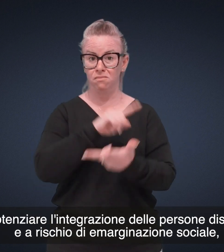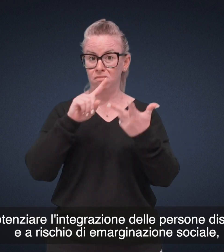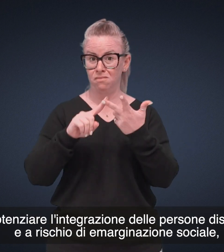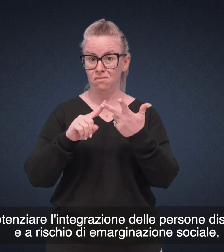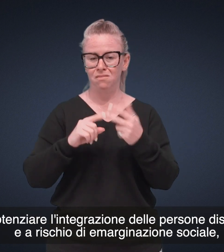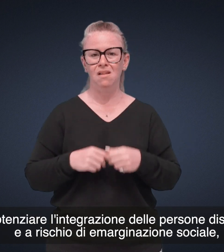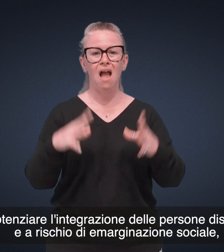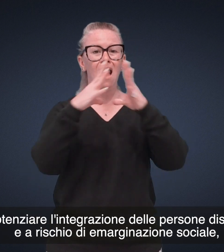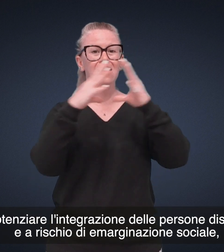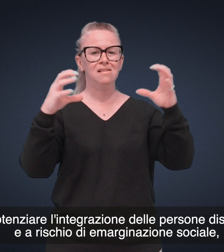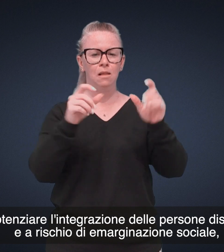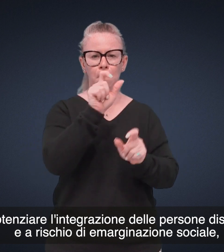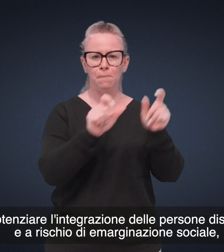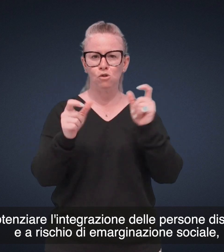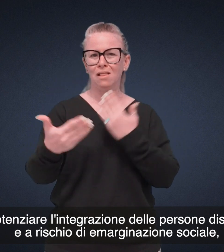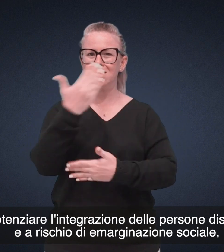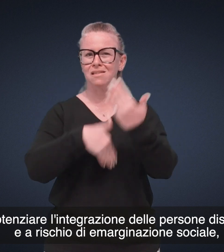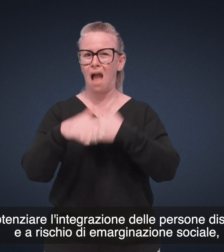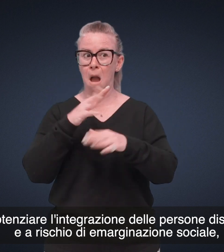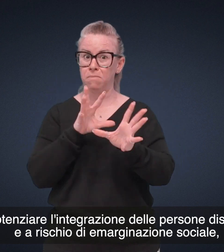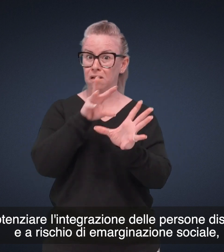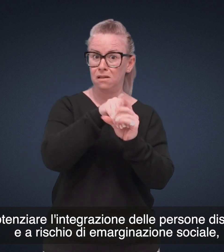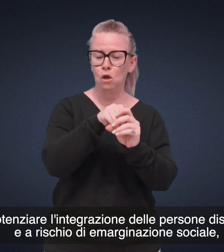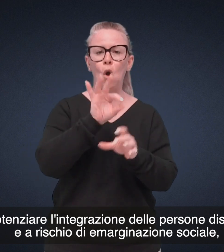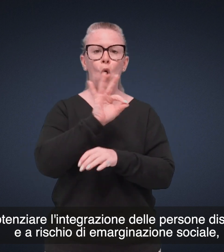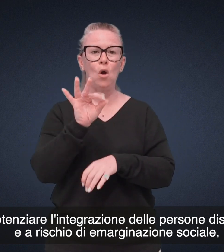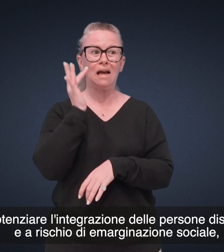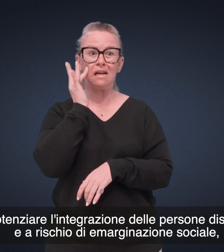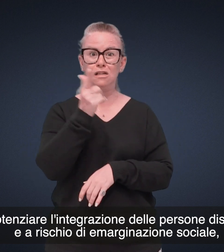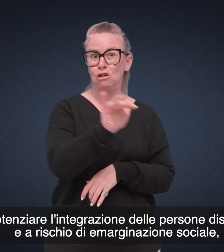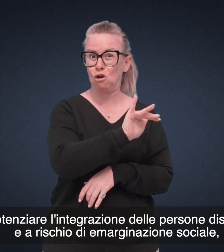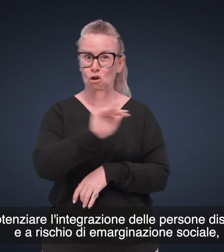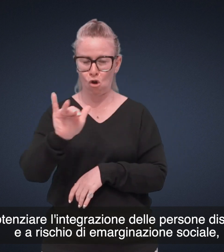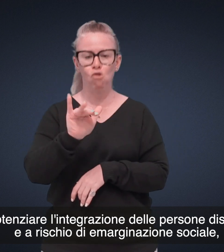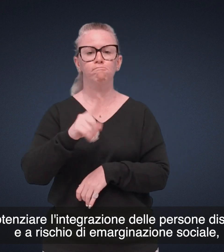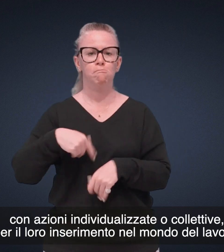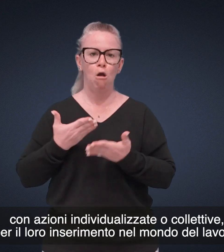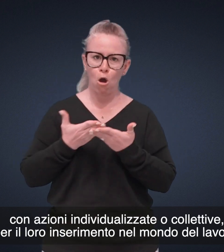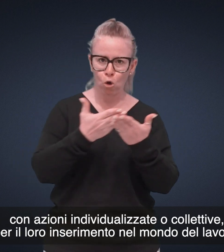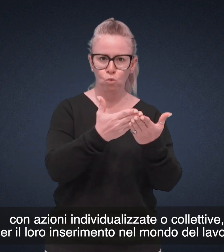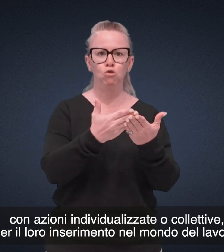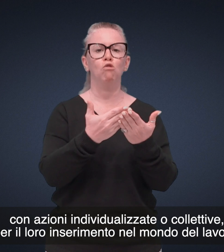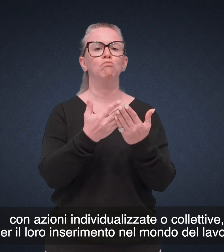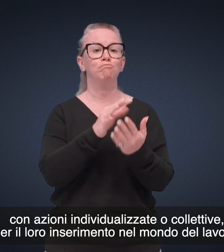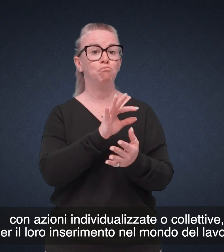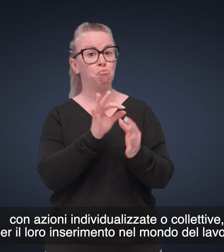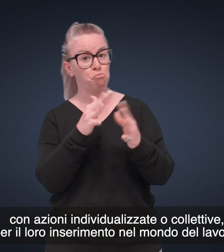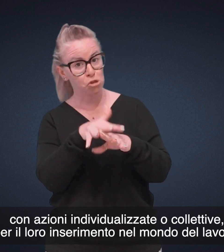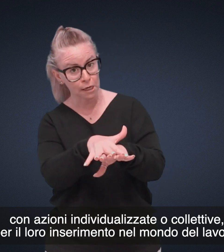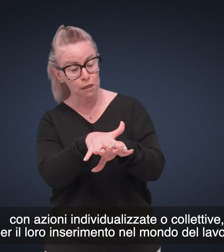lavoro Potenziare l'integrazione delle persone disabili e a rischio di emarginazione sociale con azioni individualizzate o collettive per il loro